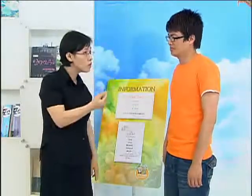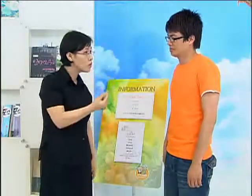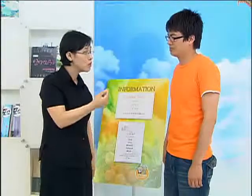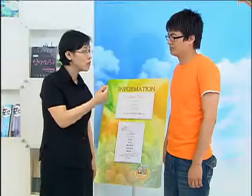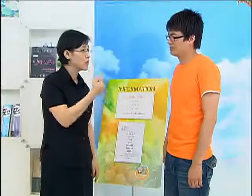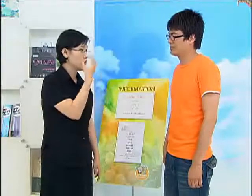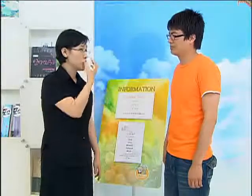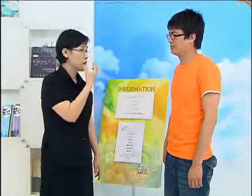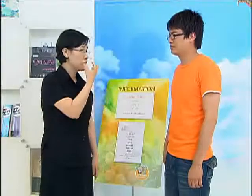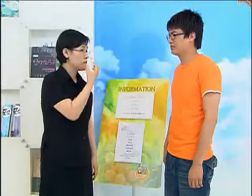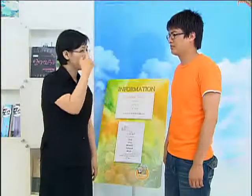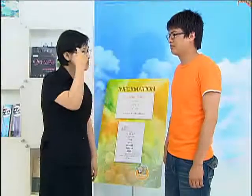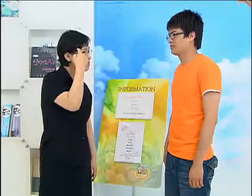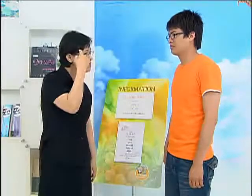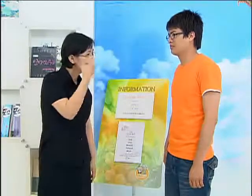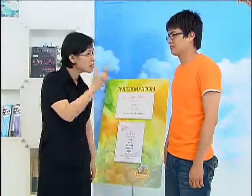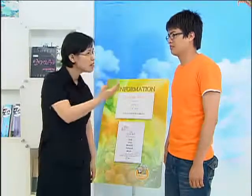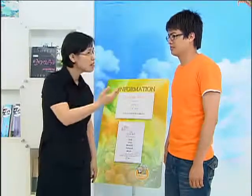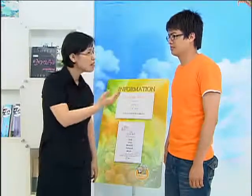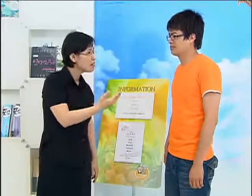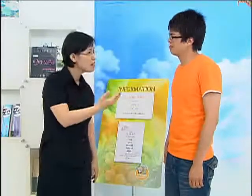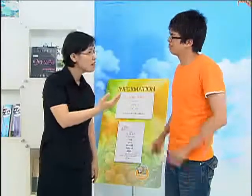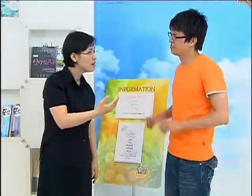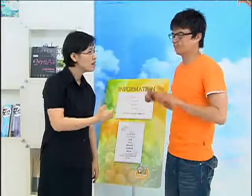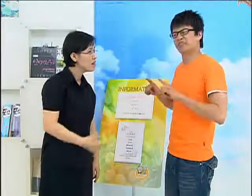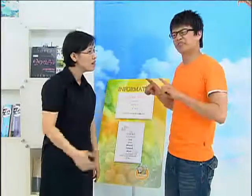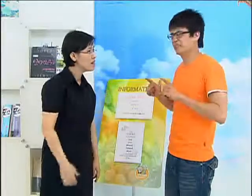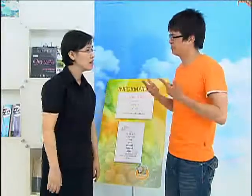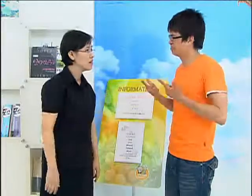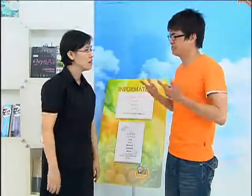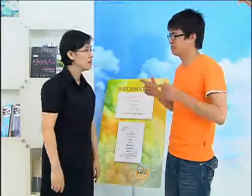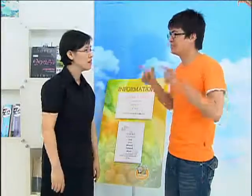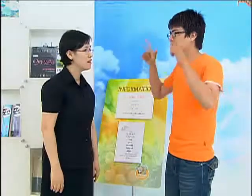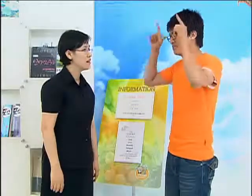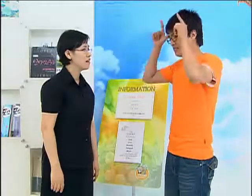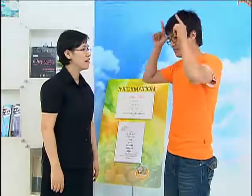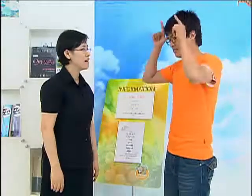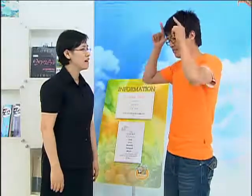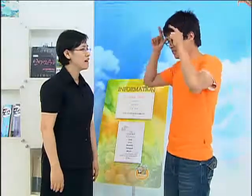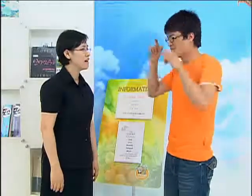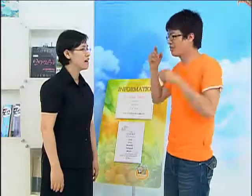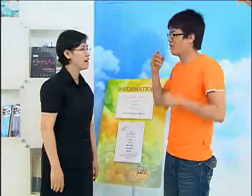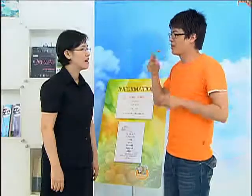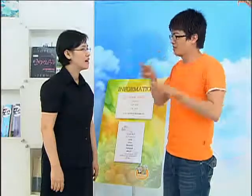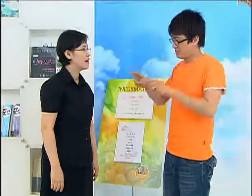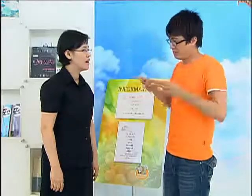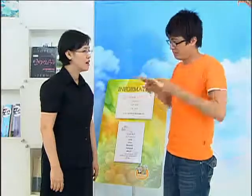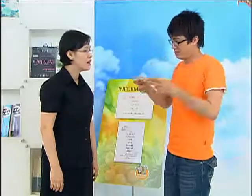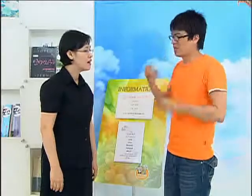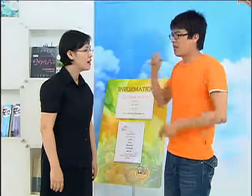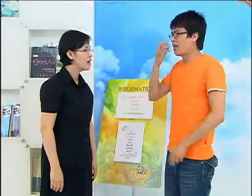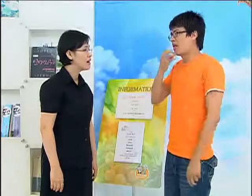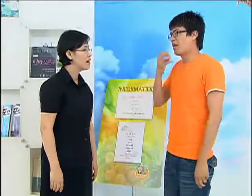불고기도 맵습니까? 아니요. 불고기는 맵지 않습니다.